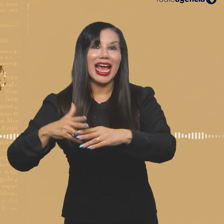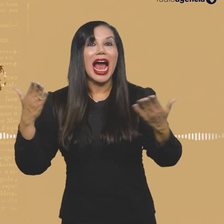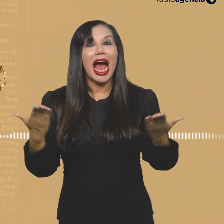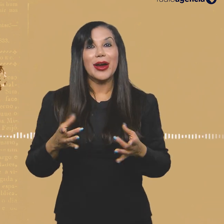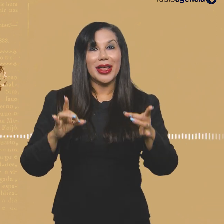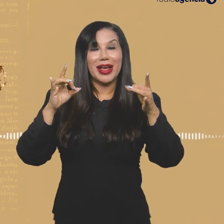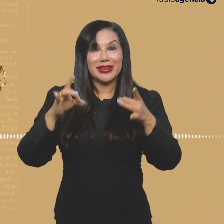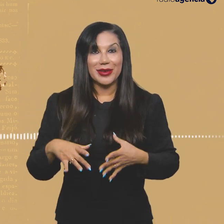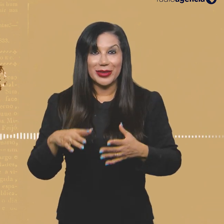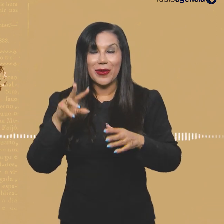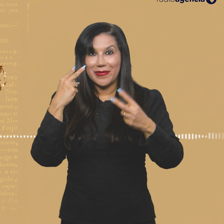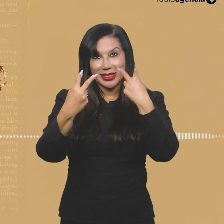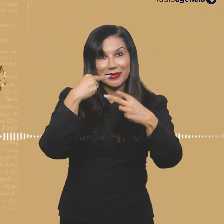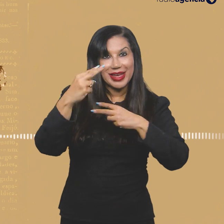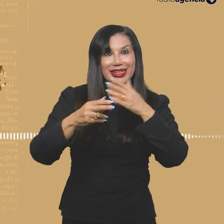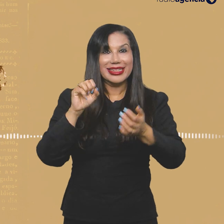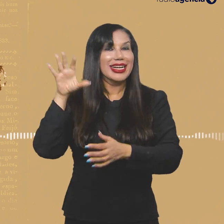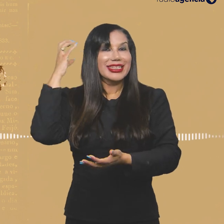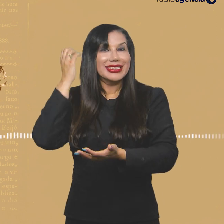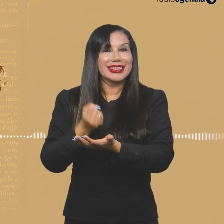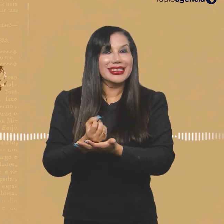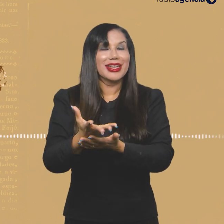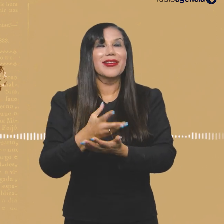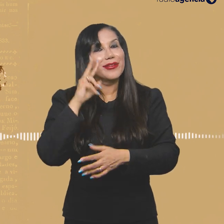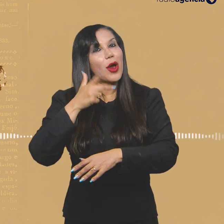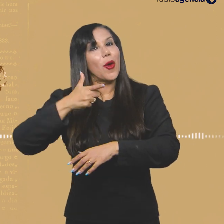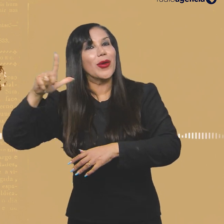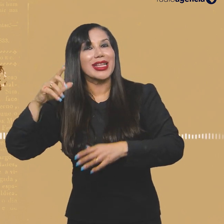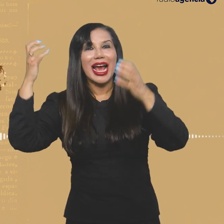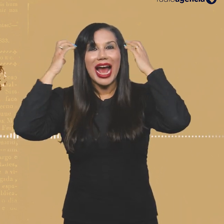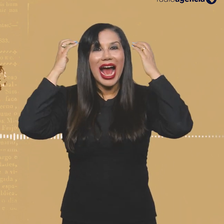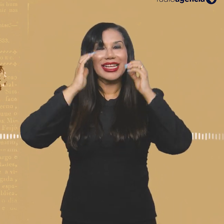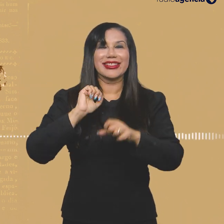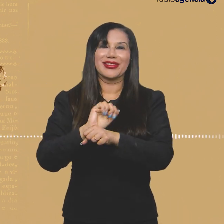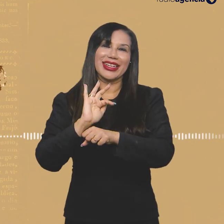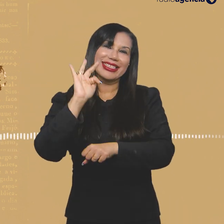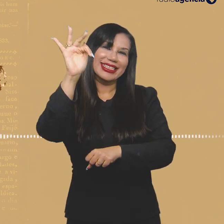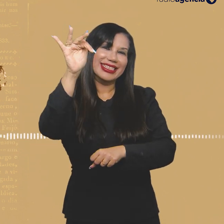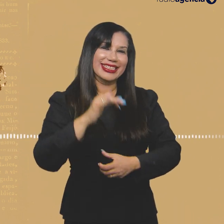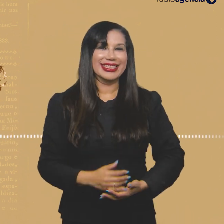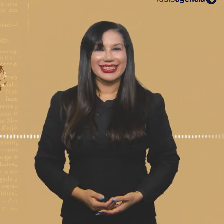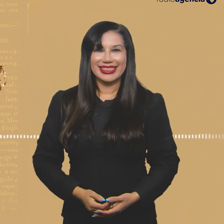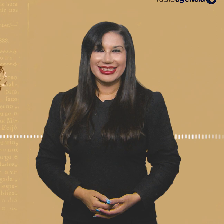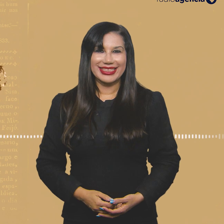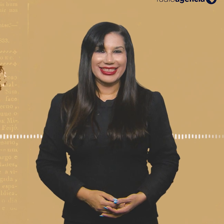série. Agora que você terminou de ouvir este podcast, que tal ouvir outras produções da Rádio Agência Nacional? Até a próxima!